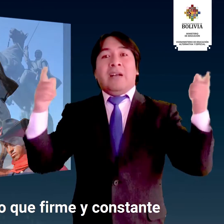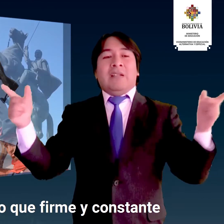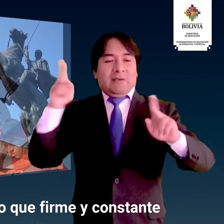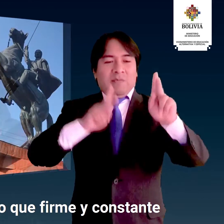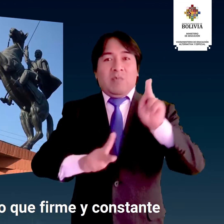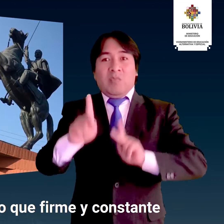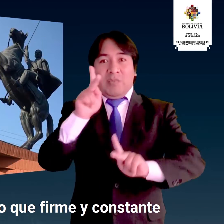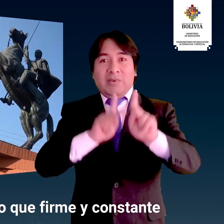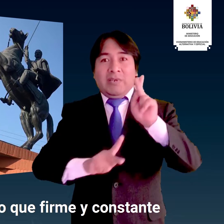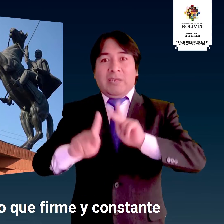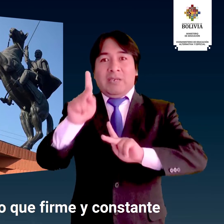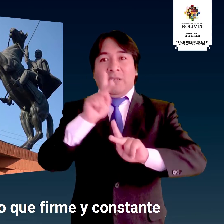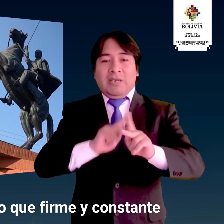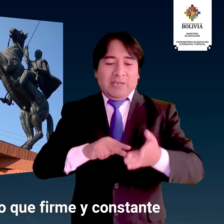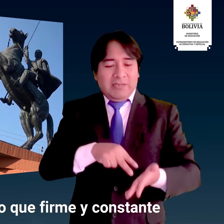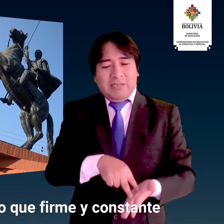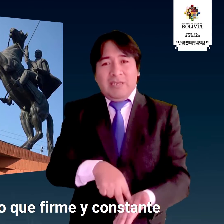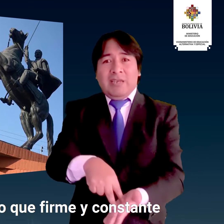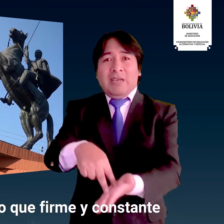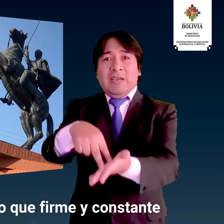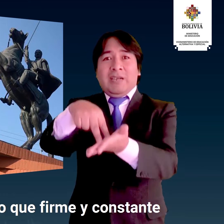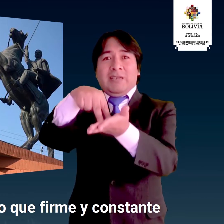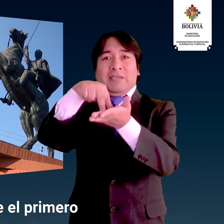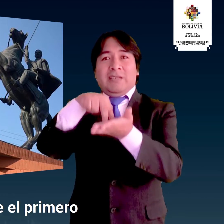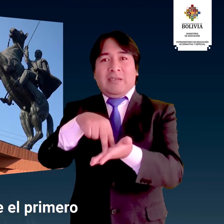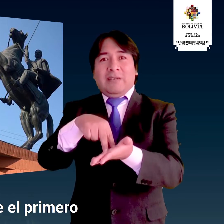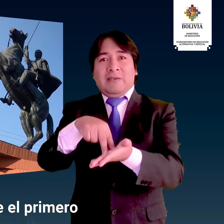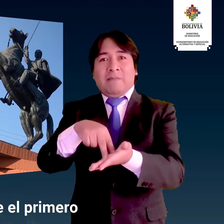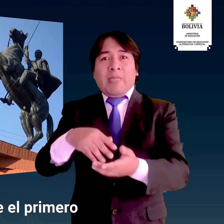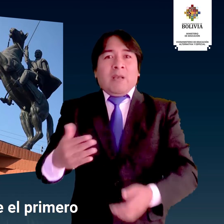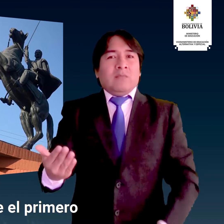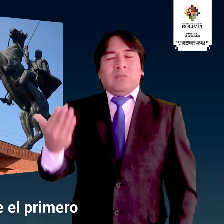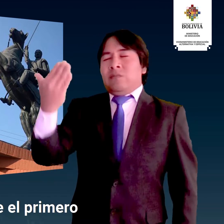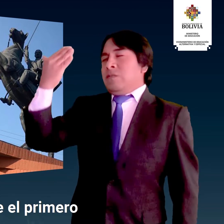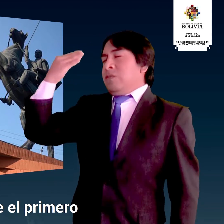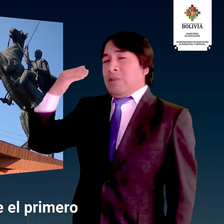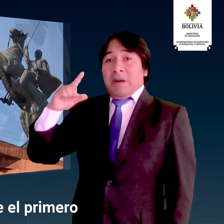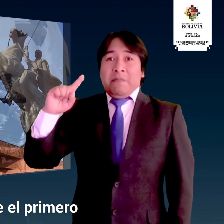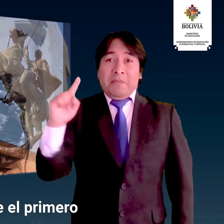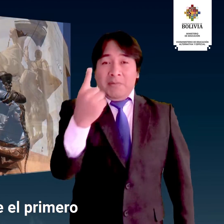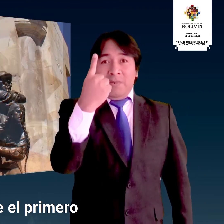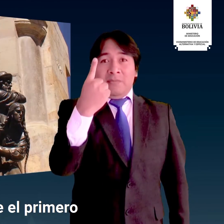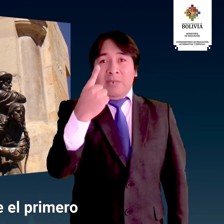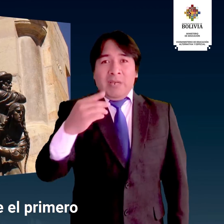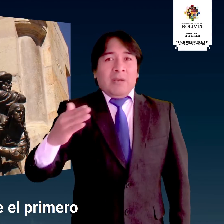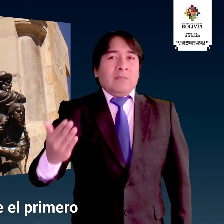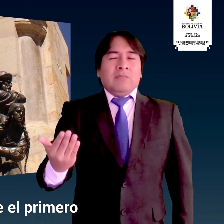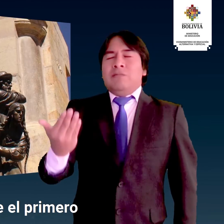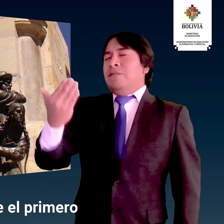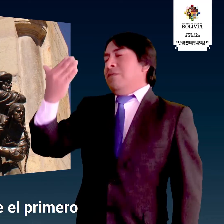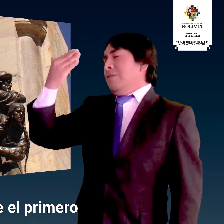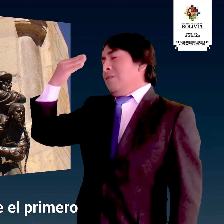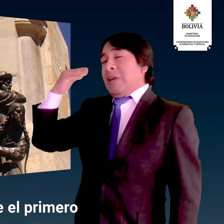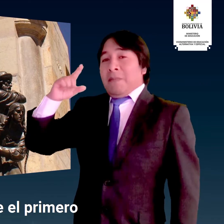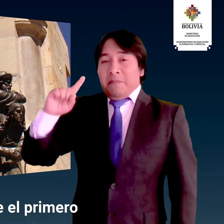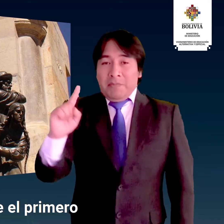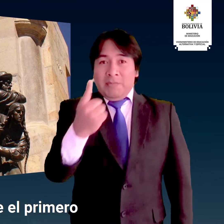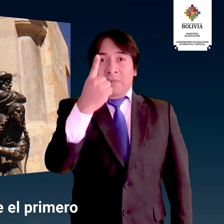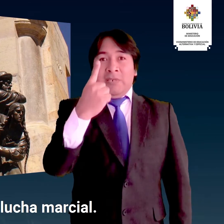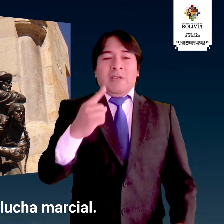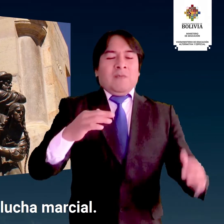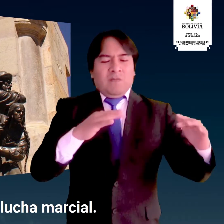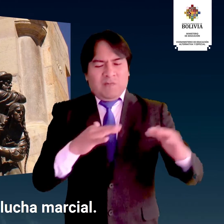pueblo que firme y constante Fue el primero, fue el primero